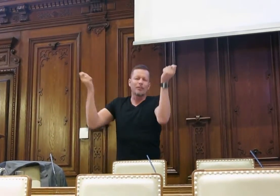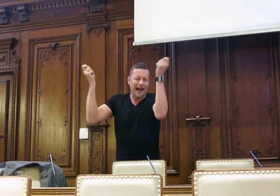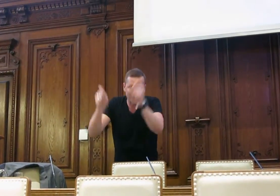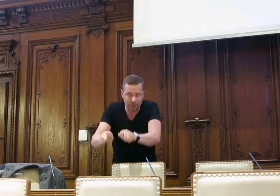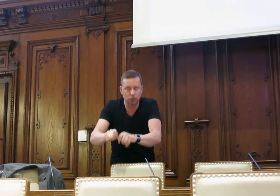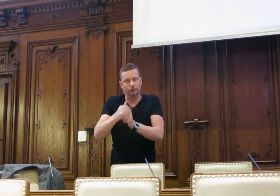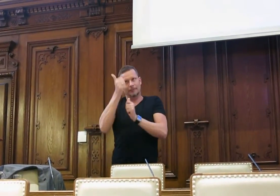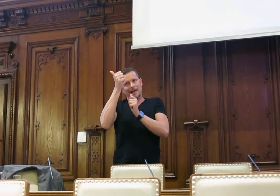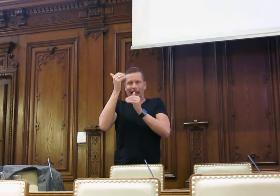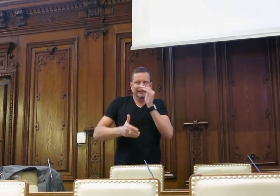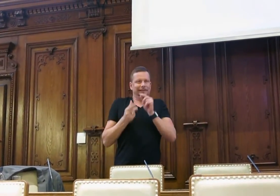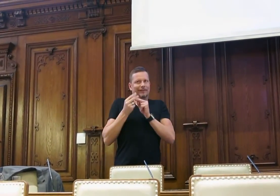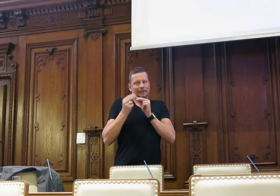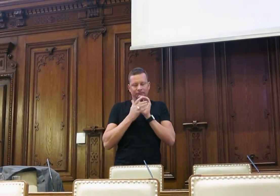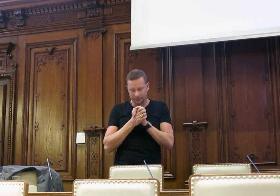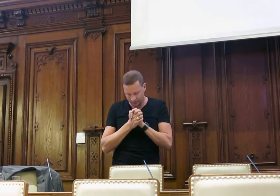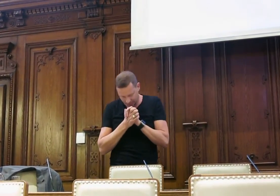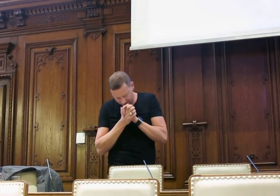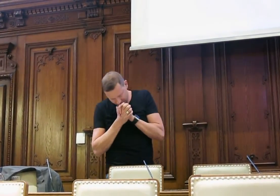Und zum Abschluss vielleicht ein letzter Witz.